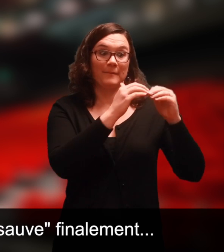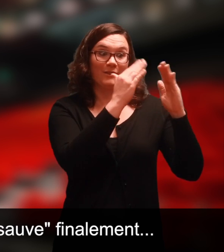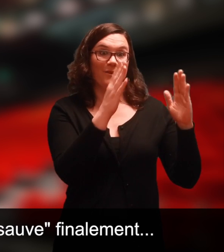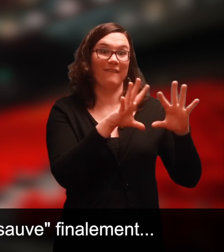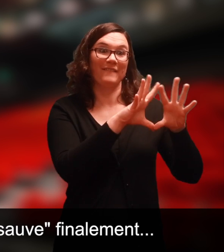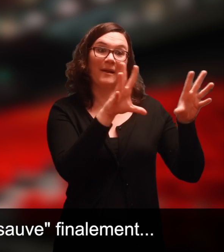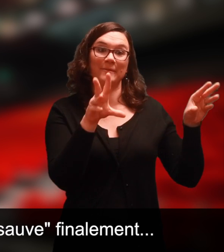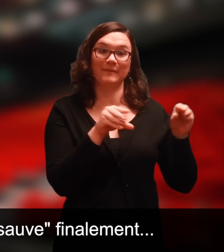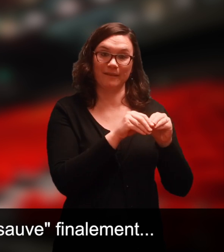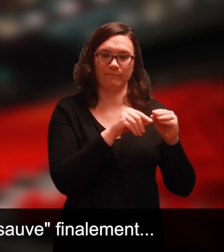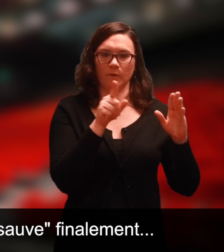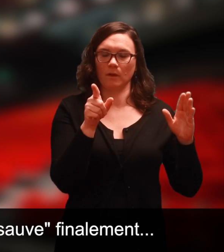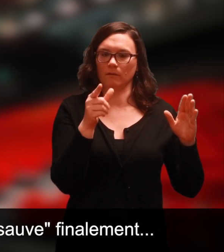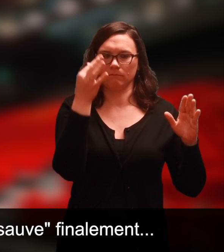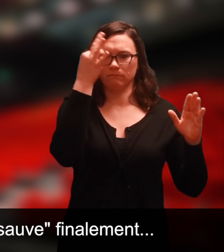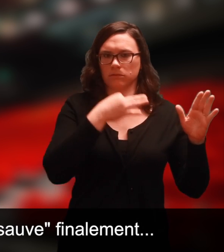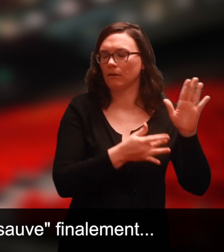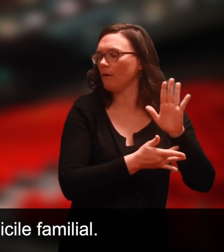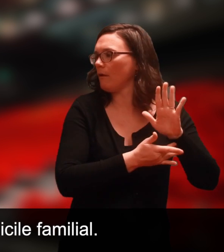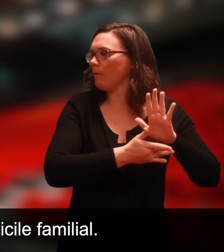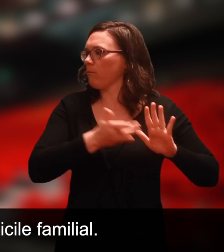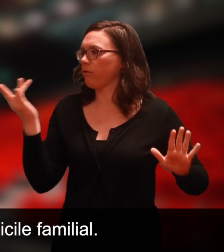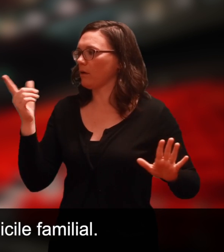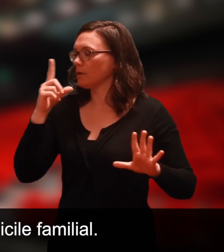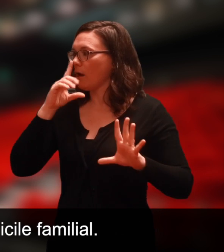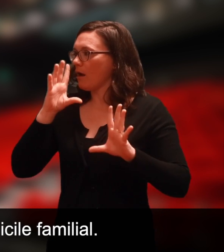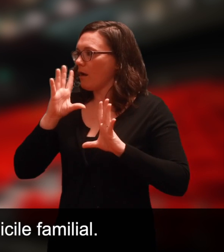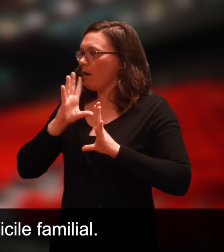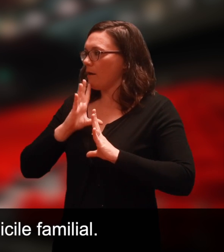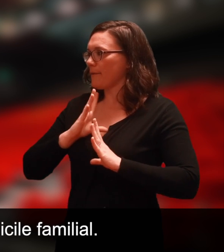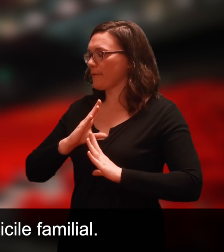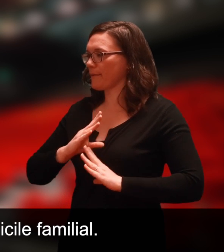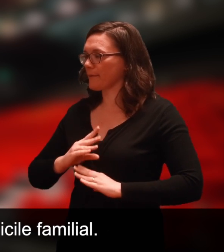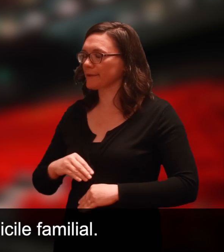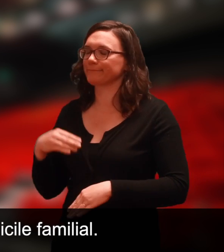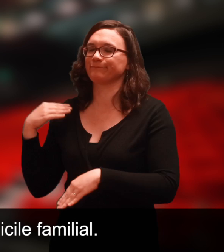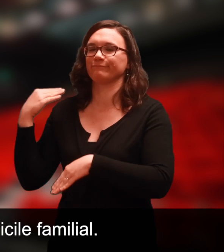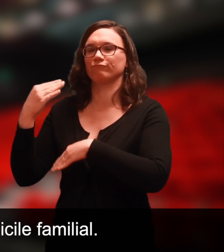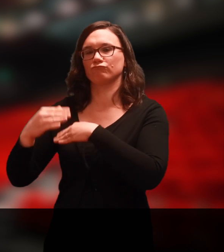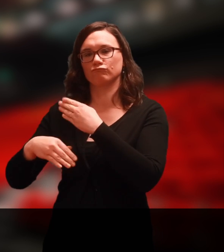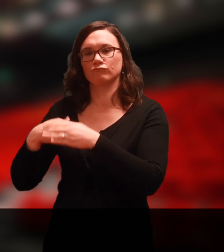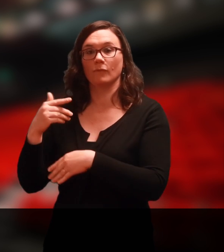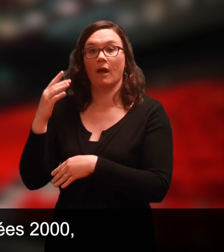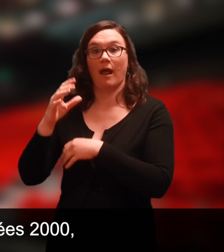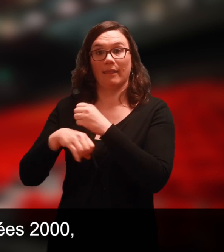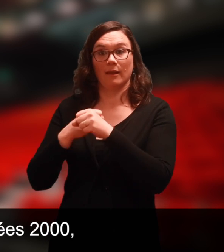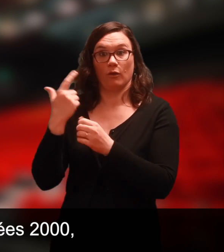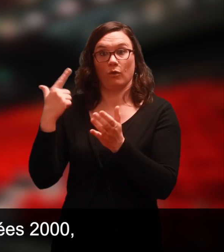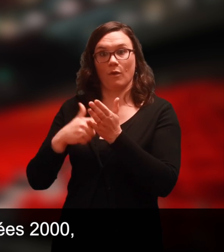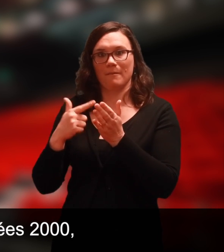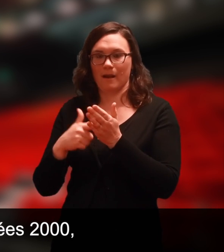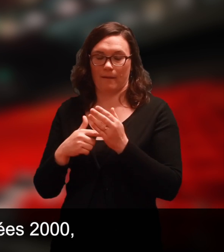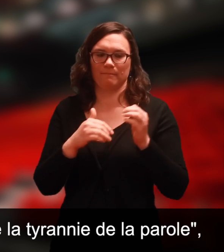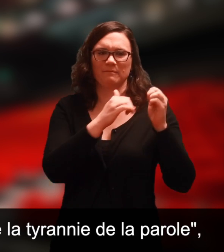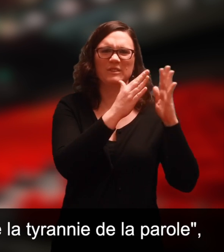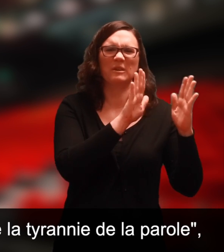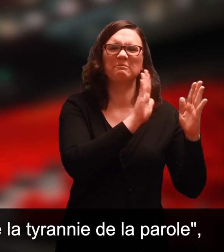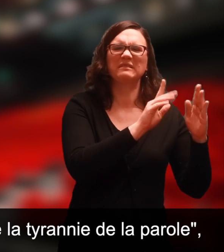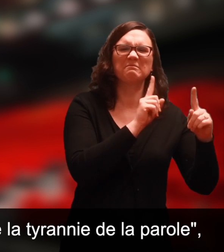Héros malgré lui, il se sauve finalement en fuyant le domicile familial. Dans les années 2000, il retourne dans la maison de la